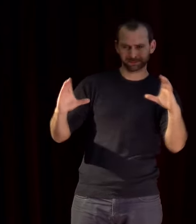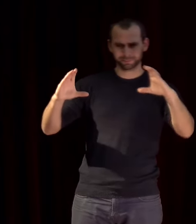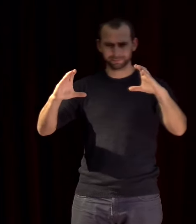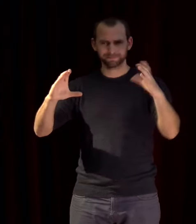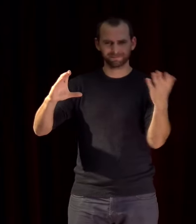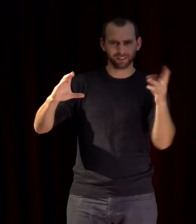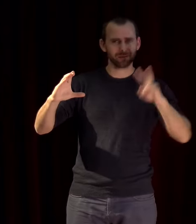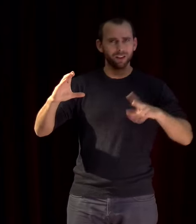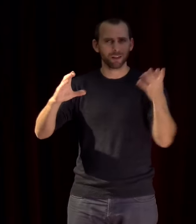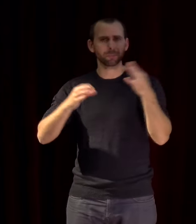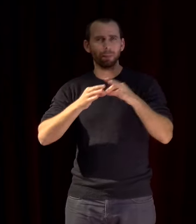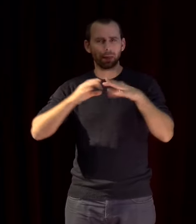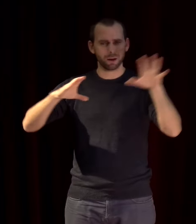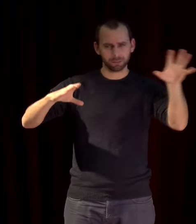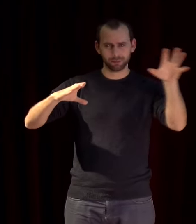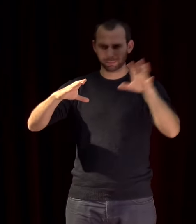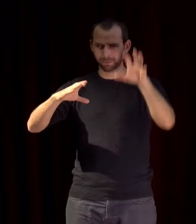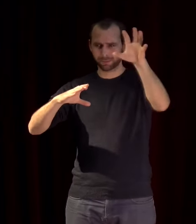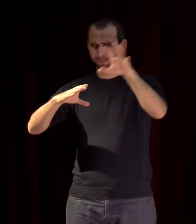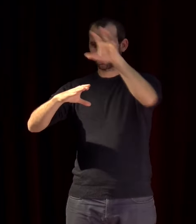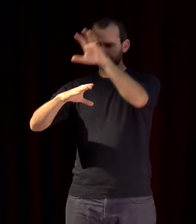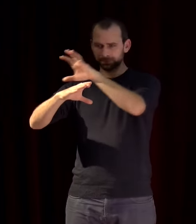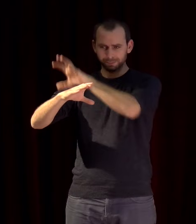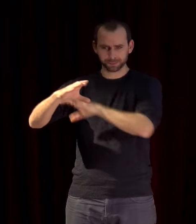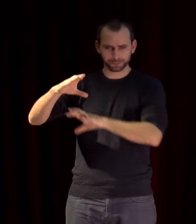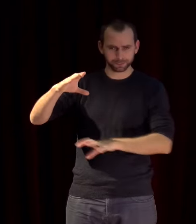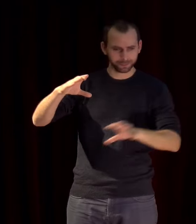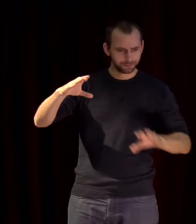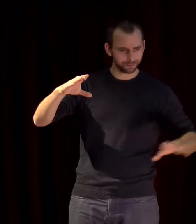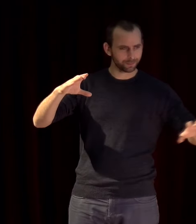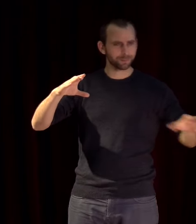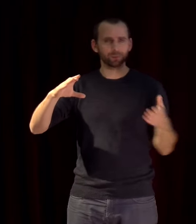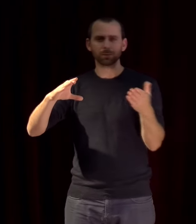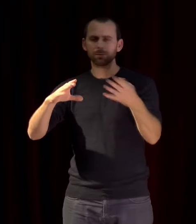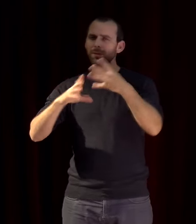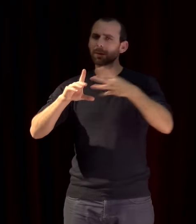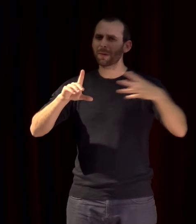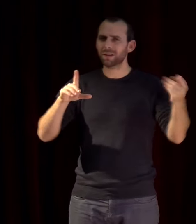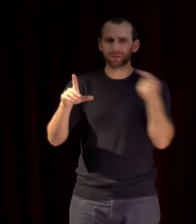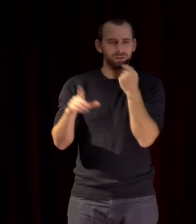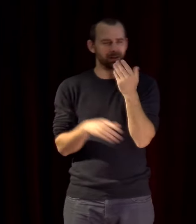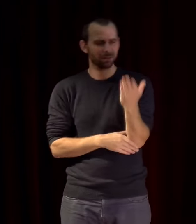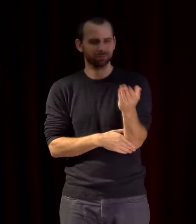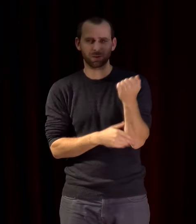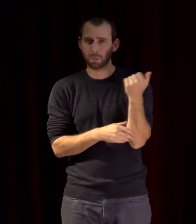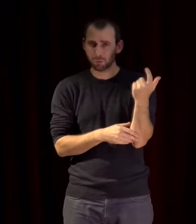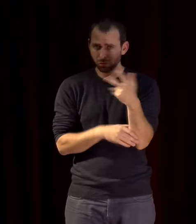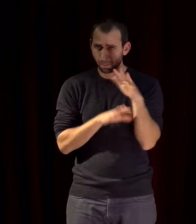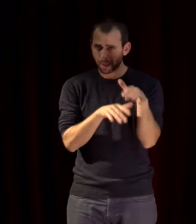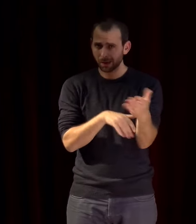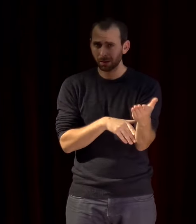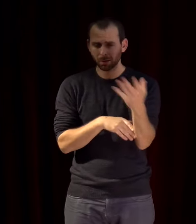de terre qui se décline en plusieurs mers un continent liquide a-t-on dit